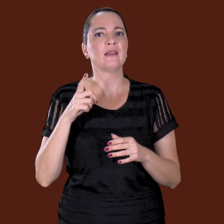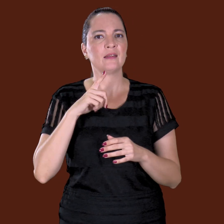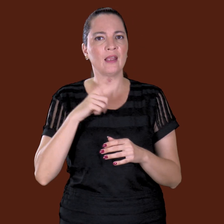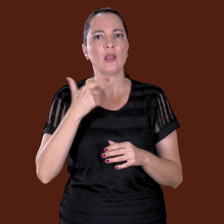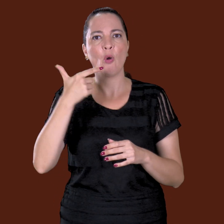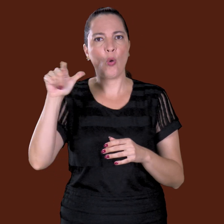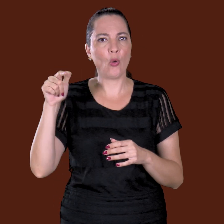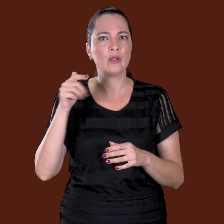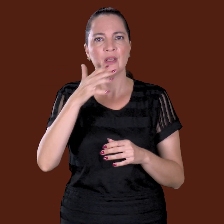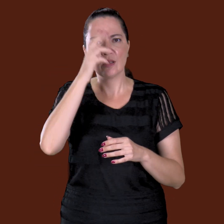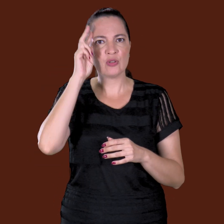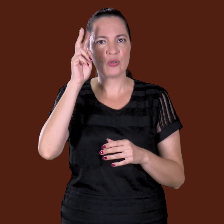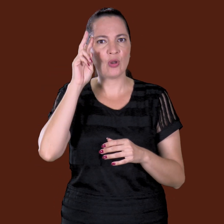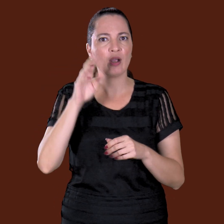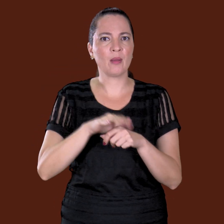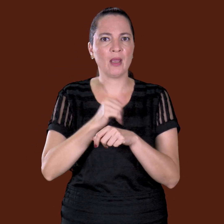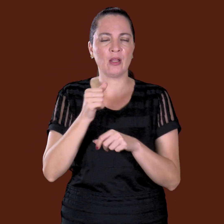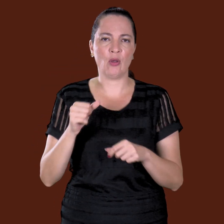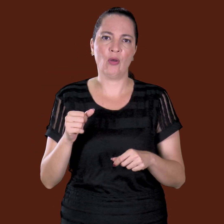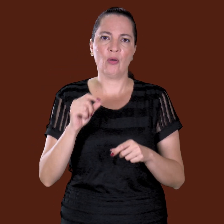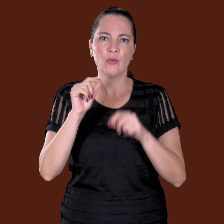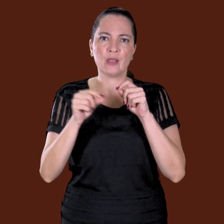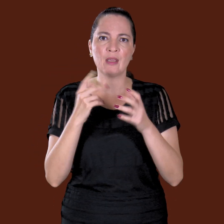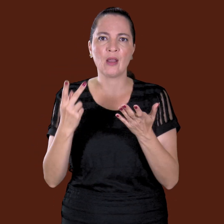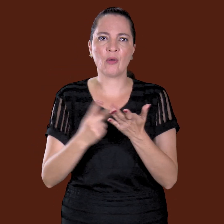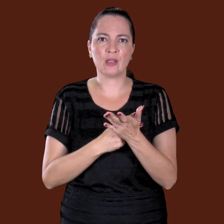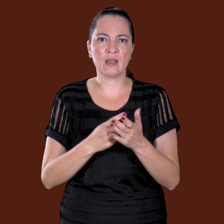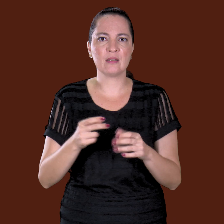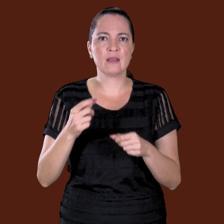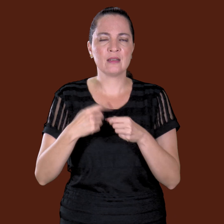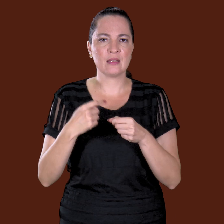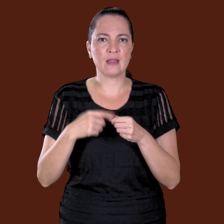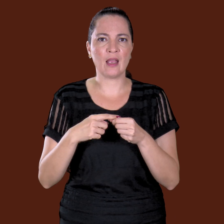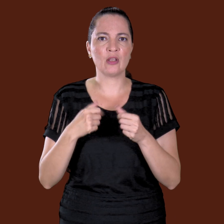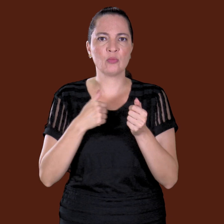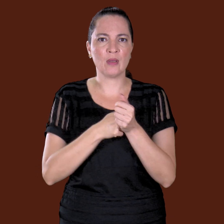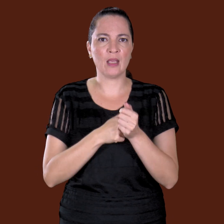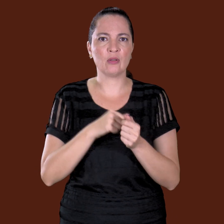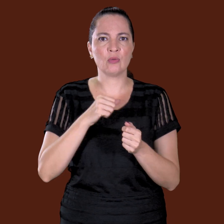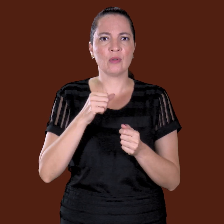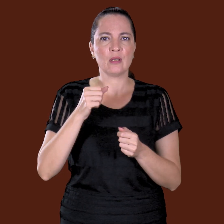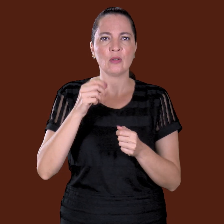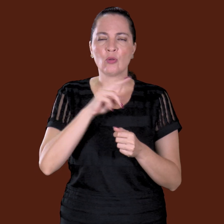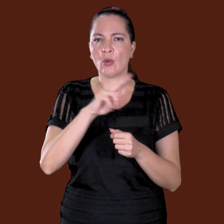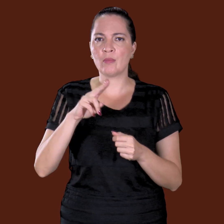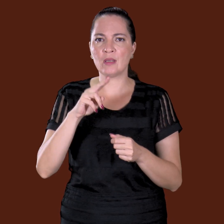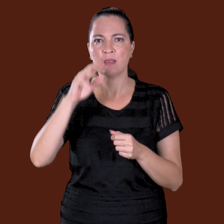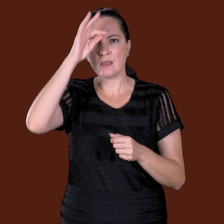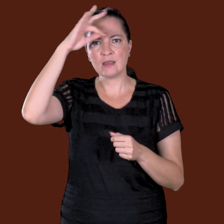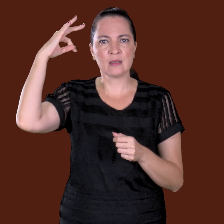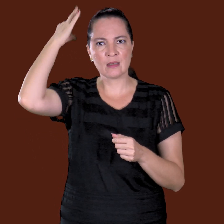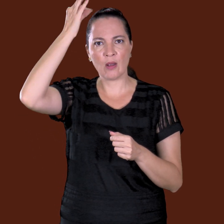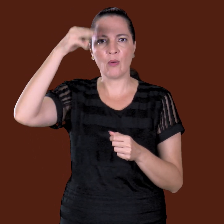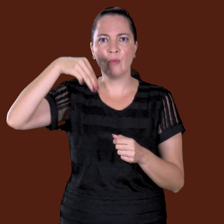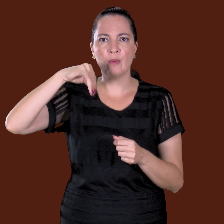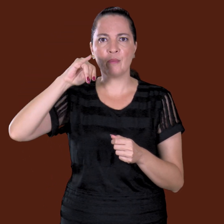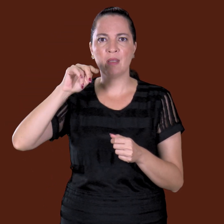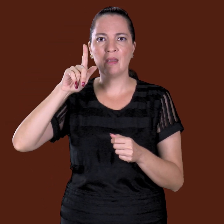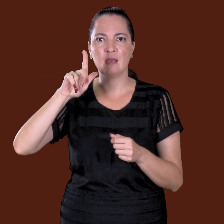levo lá na família. Tem uma mulher lá que ela desapareceu. Passou muitos anos, ela apareceu de novo. Aí o povo, mas o que